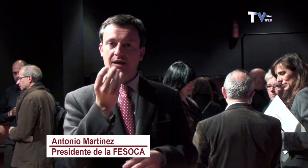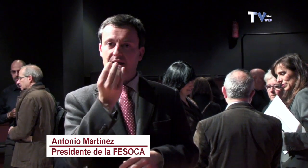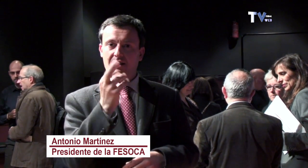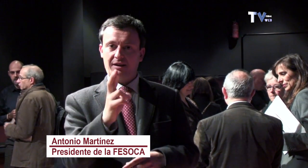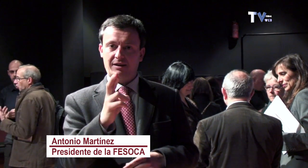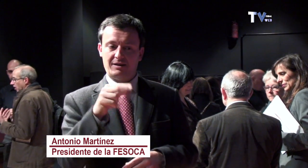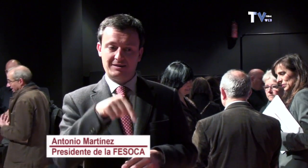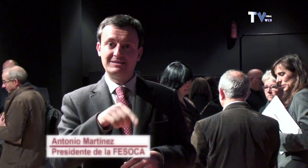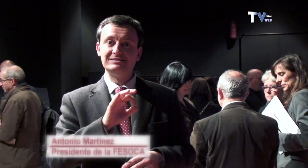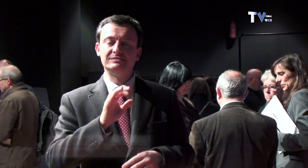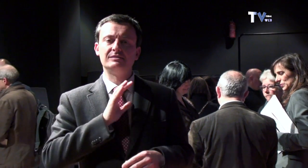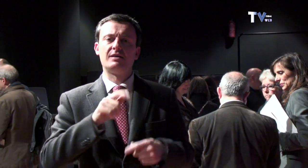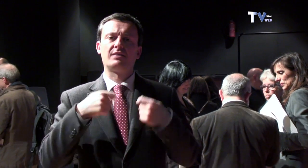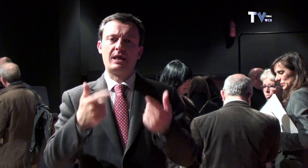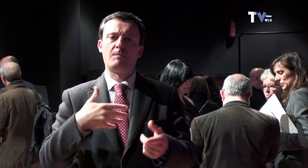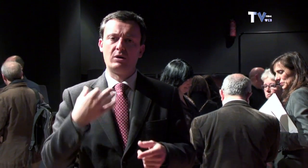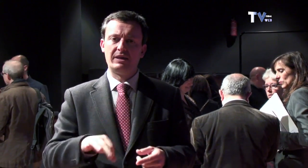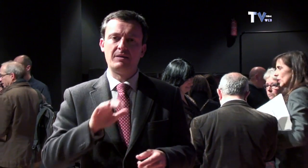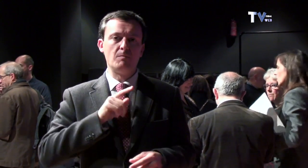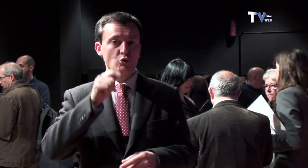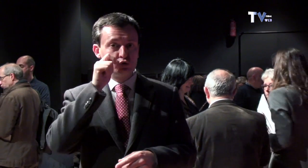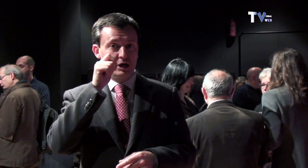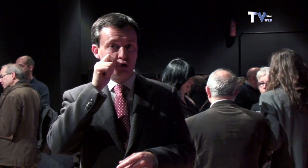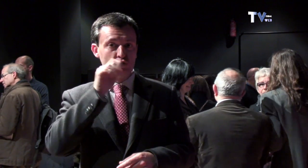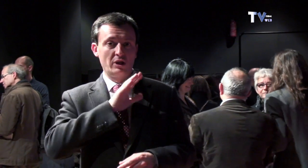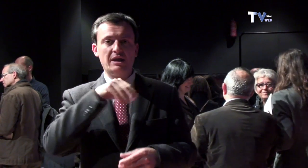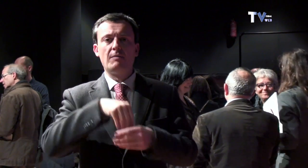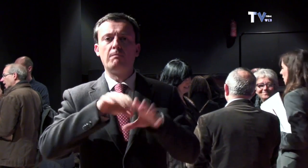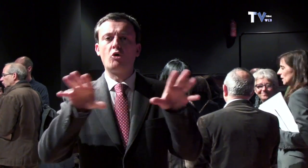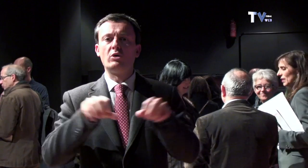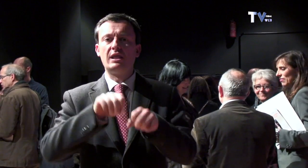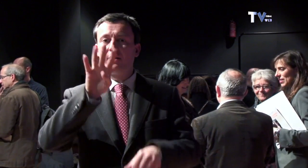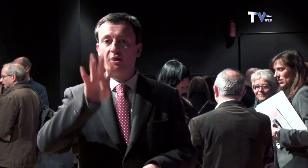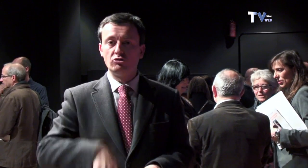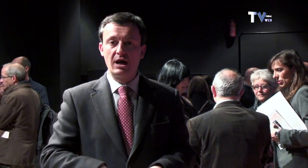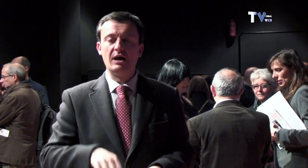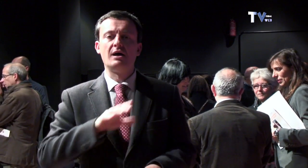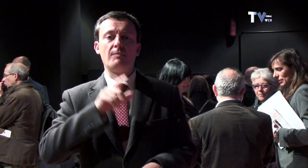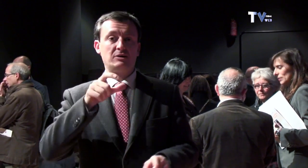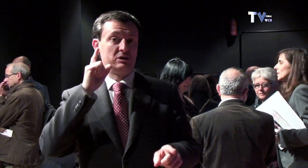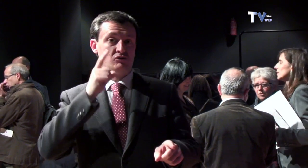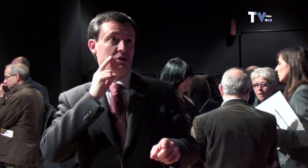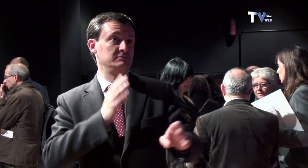Avui s'han posat en marxa els nous codis QR que ens permetran visitar els museus de la província de Barcelona.